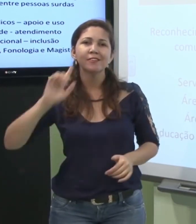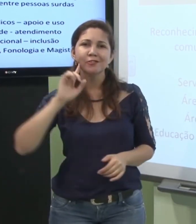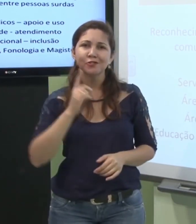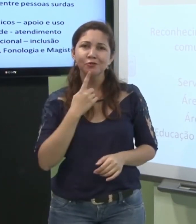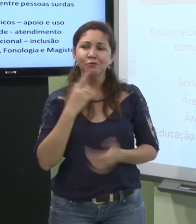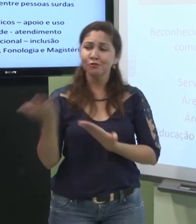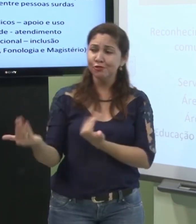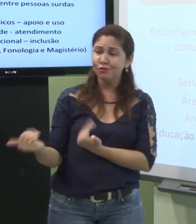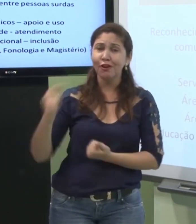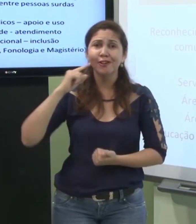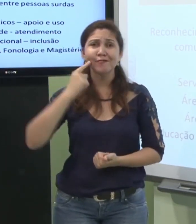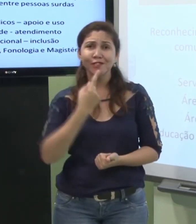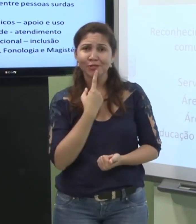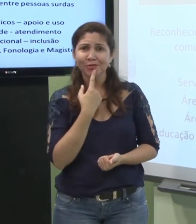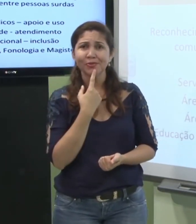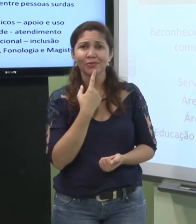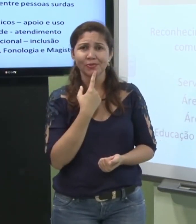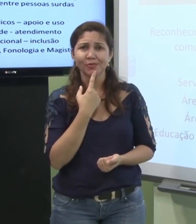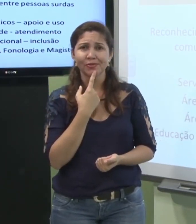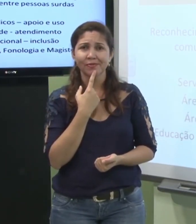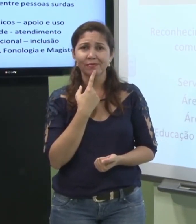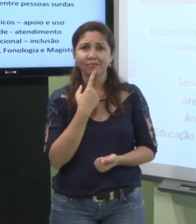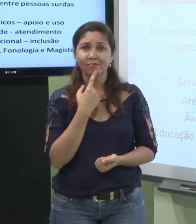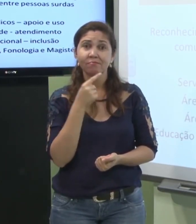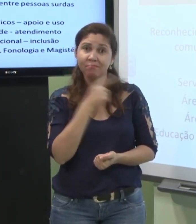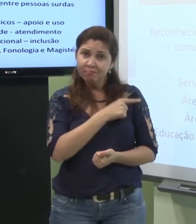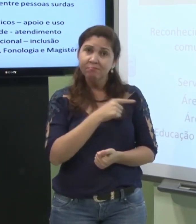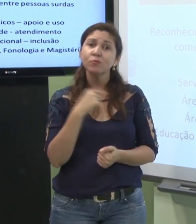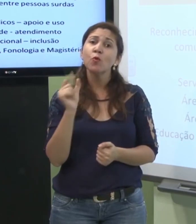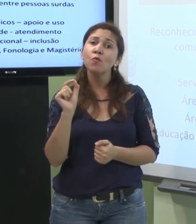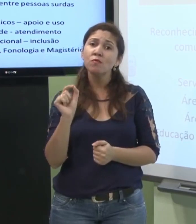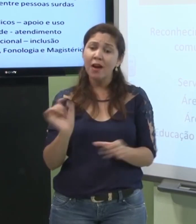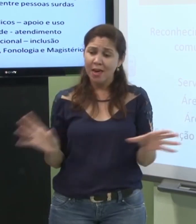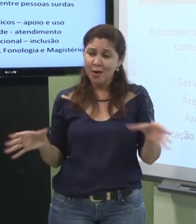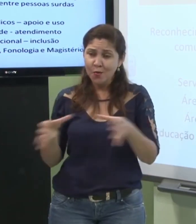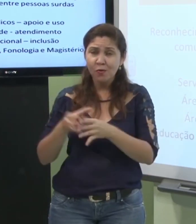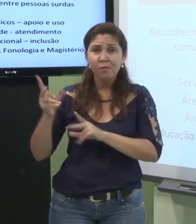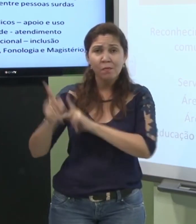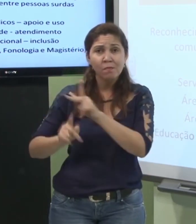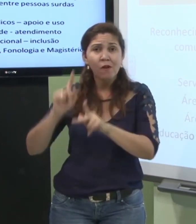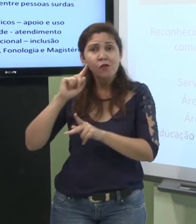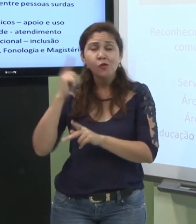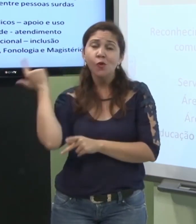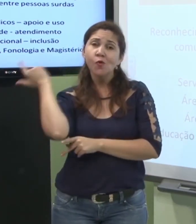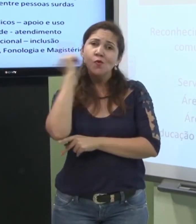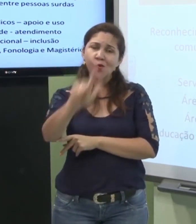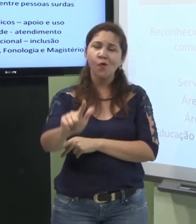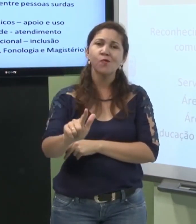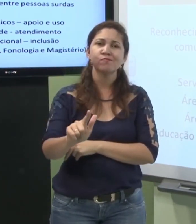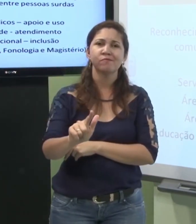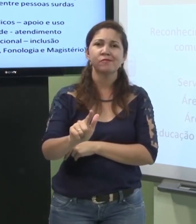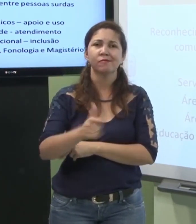adolescentes também para que elas possam ter uma autonomia